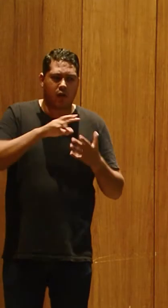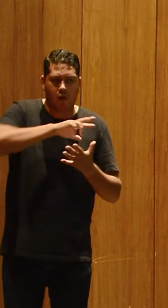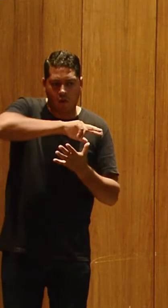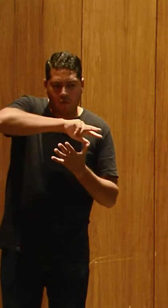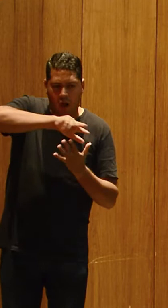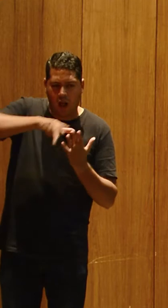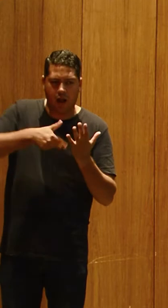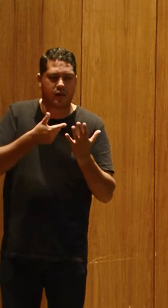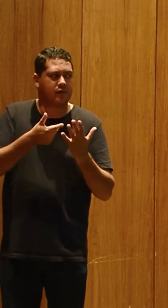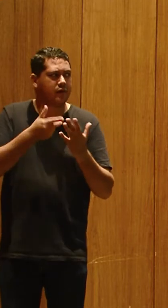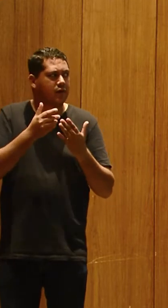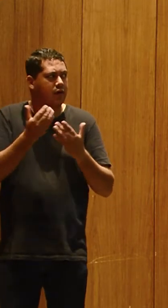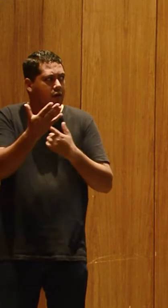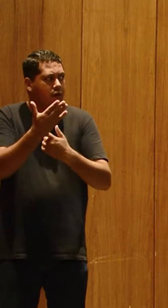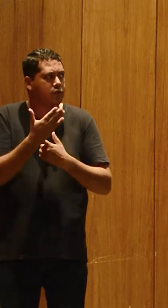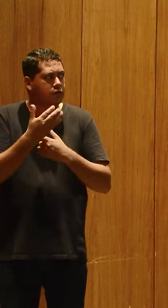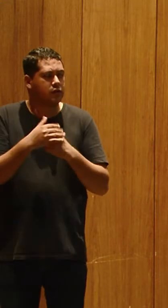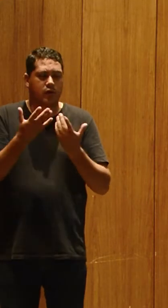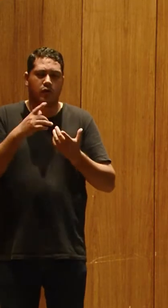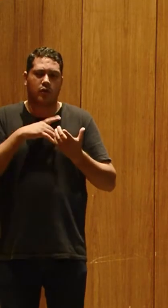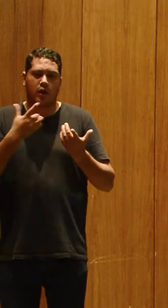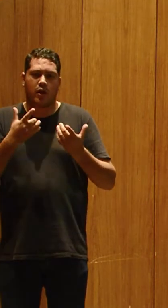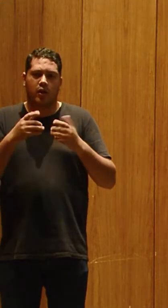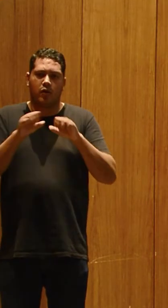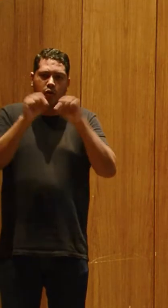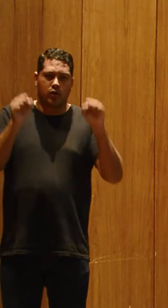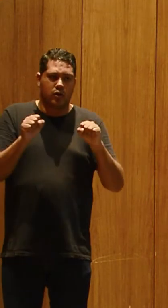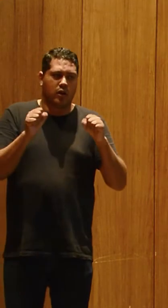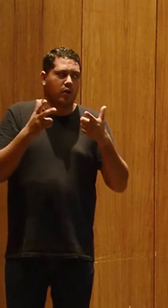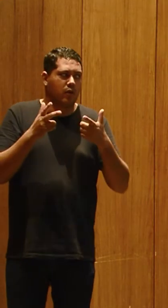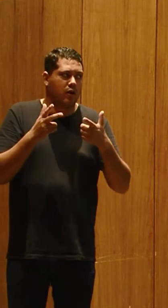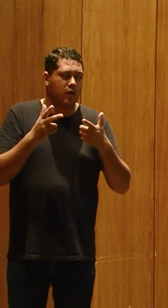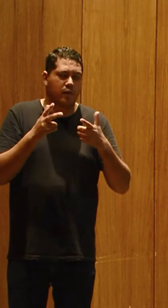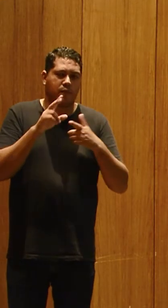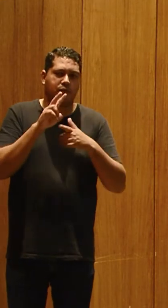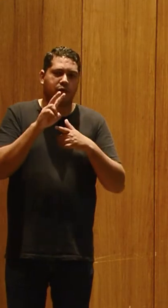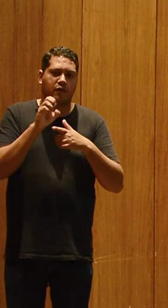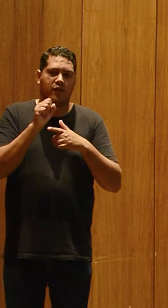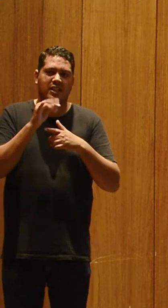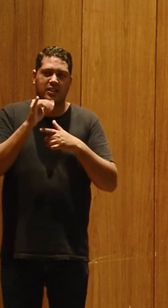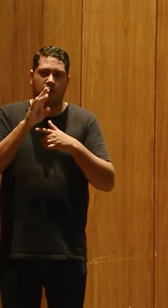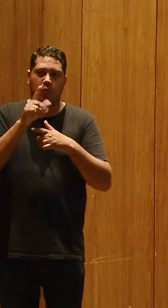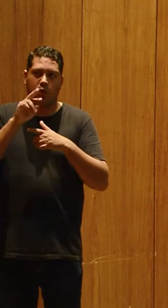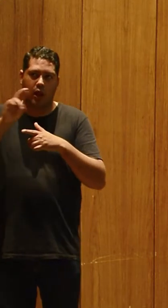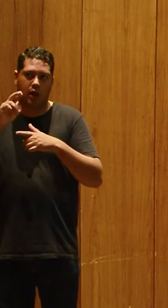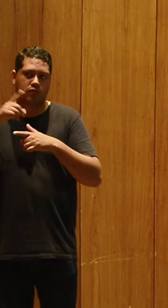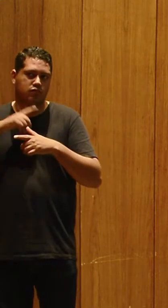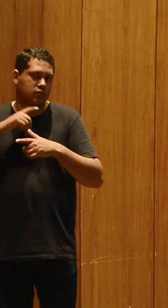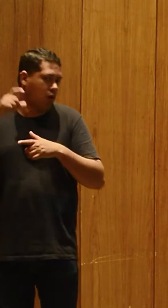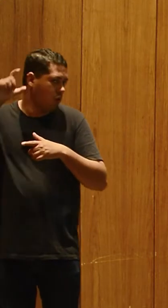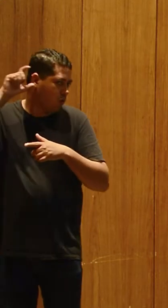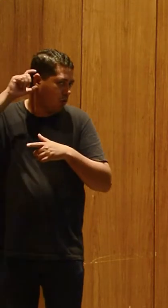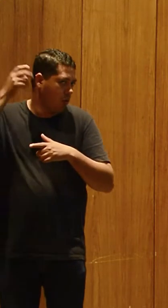nesse equilíbrio corporal. Então, eu tenho tanto o sistema vestibular que está aqui dentro da orelha, juntamente com a cóclea, eu tenho o